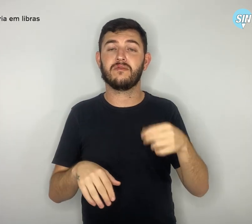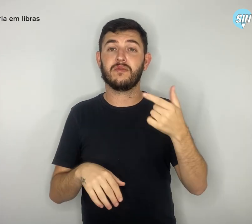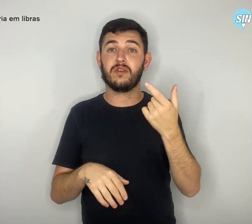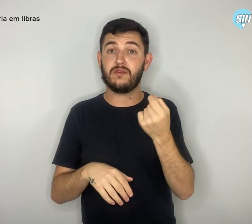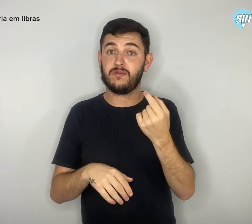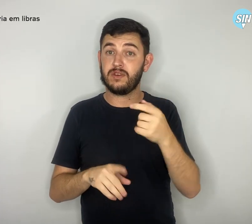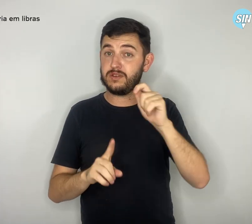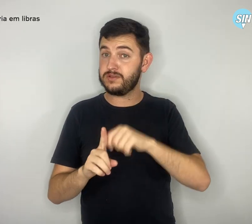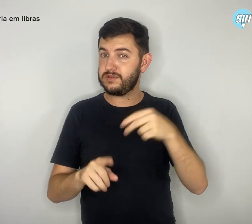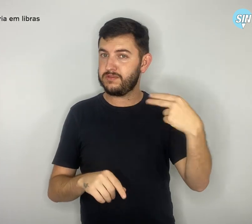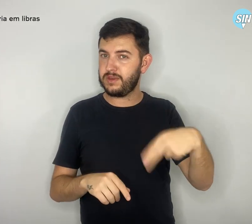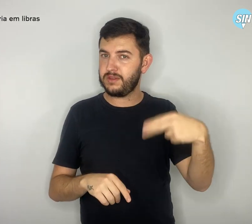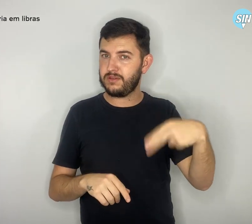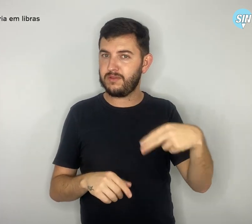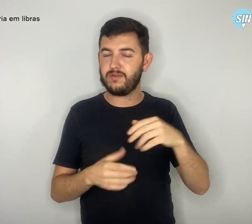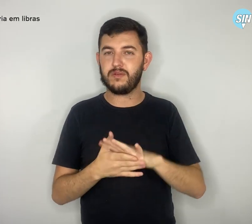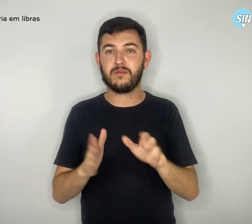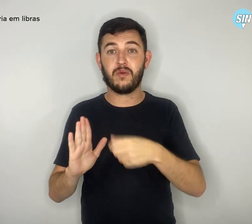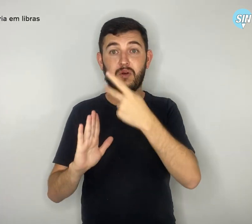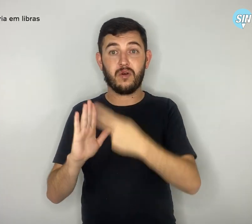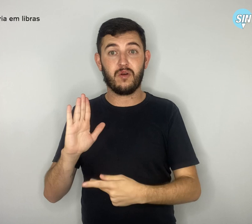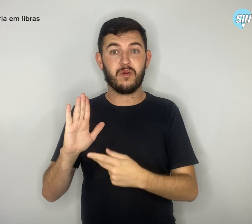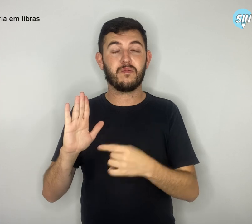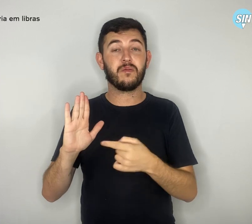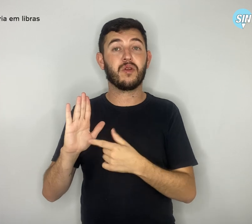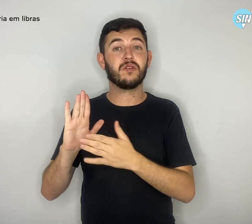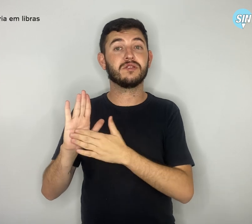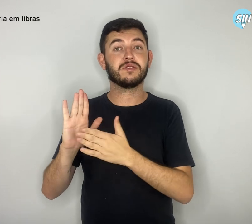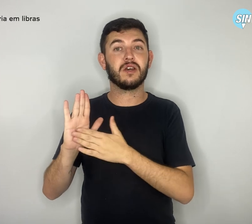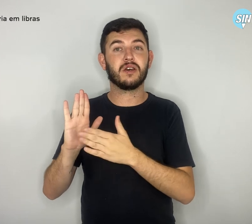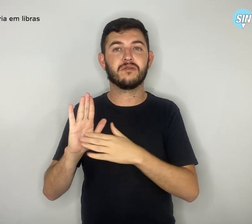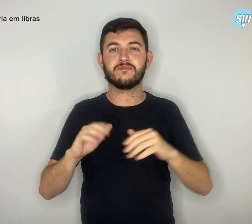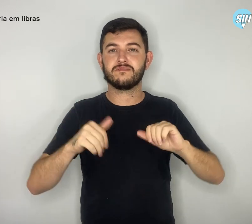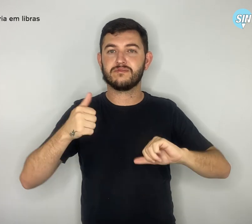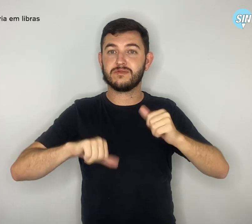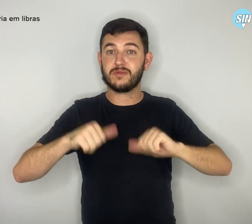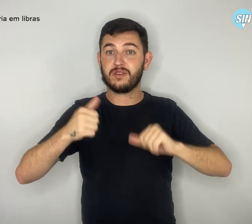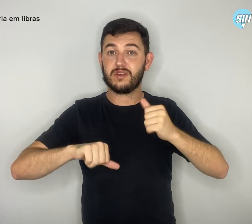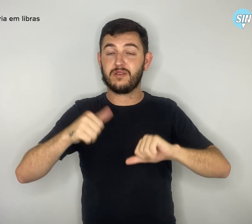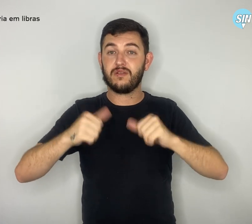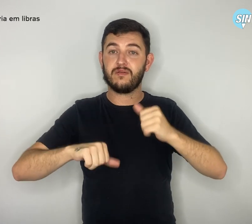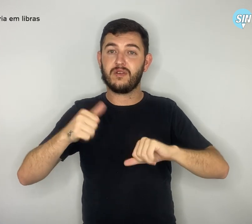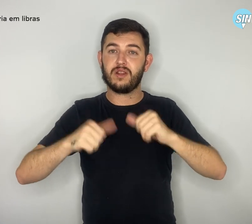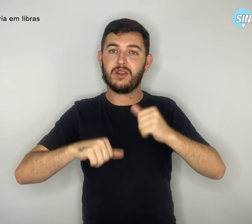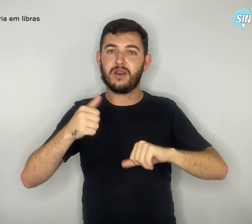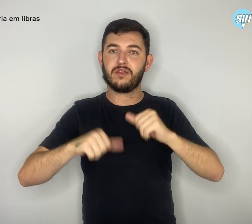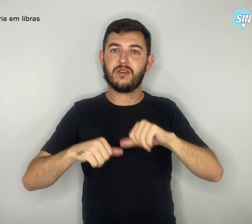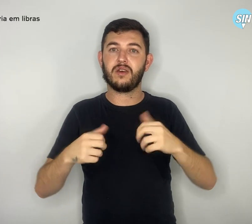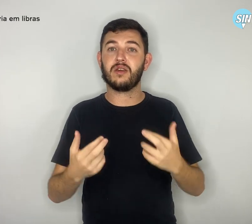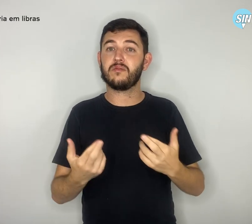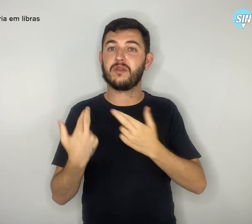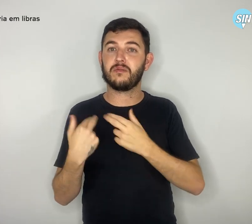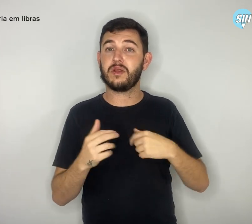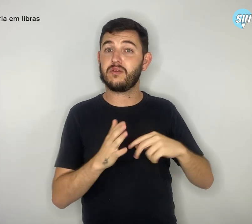Os projetos serão avaliados inicialmente pelos sindicatos filiados à